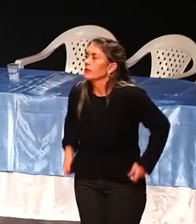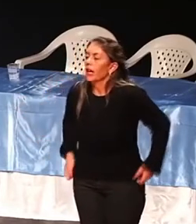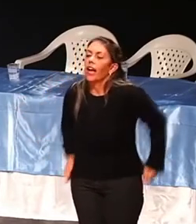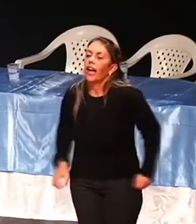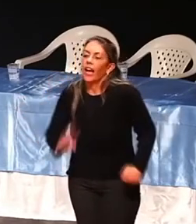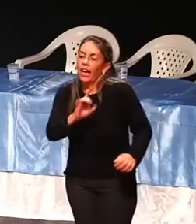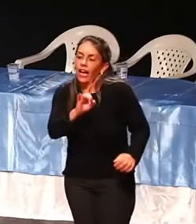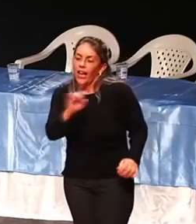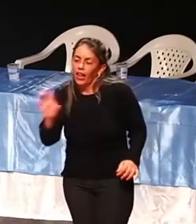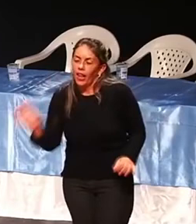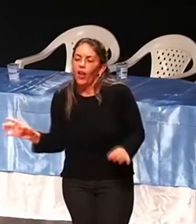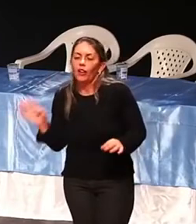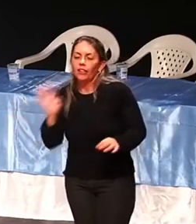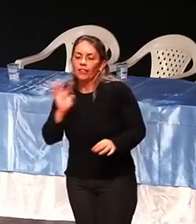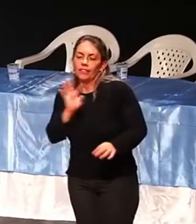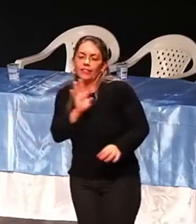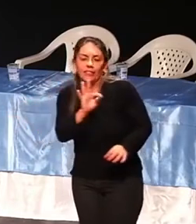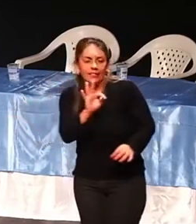vestidinho dela? O